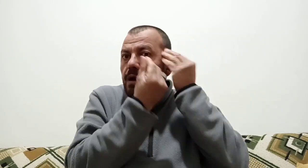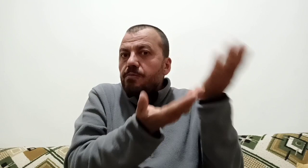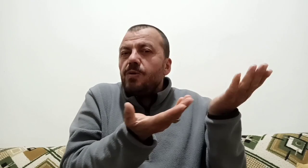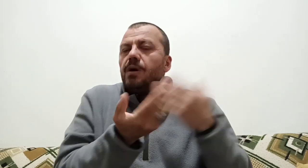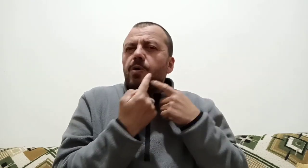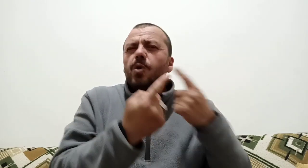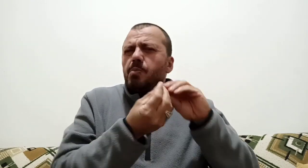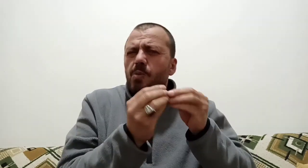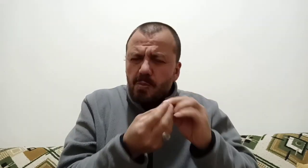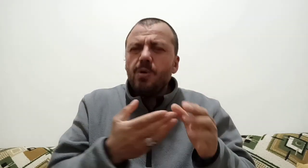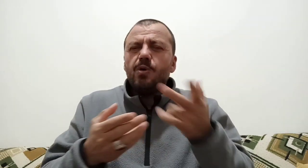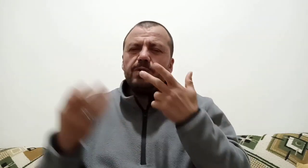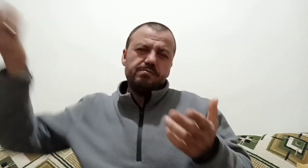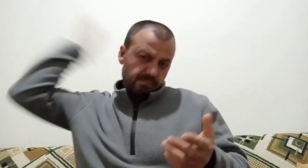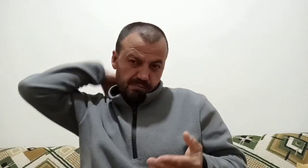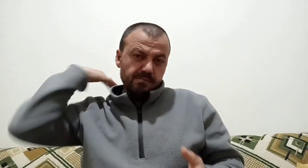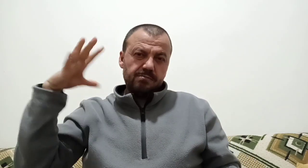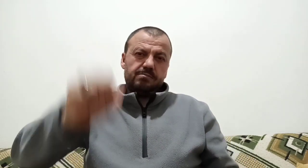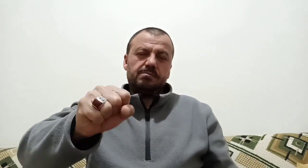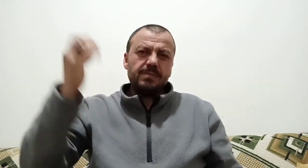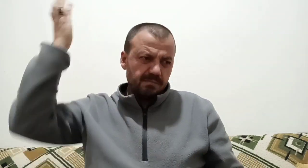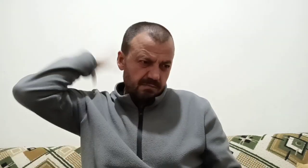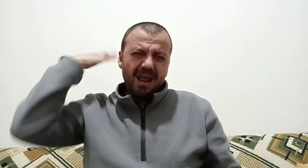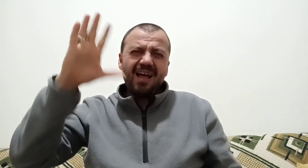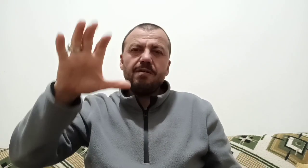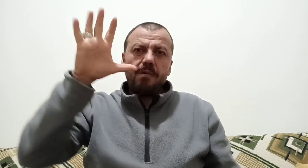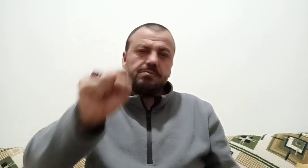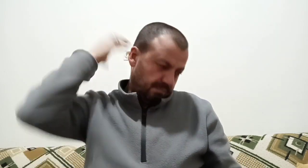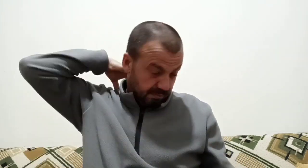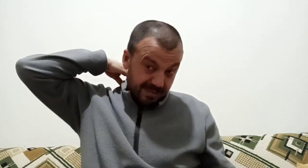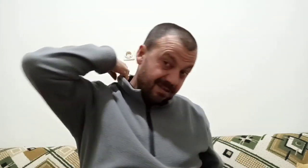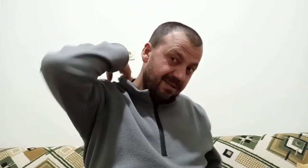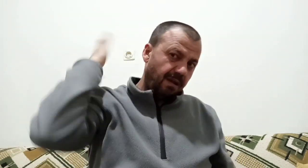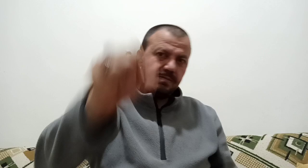arada bir sorun çıkınca böyle kavga ediyorlar birisi böyle ensesinden tutuyor